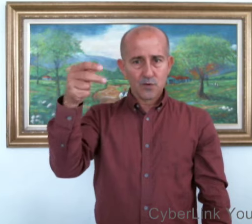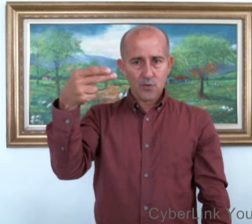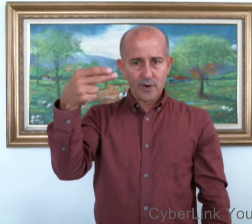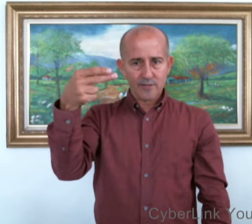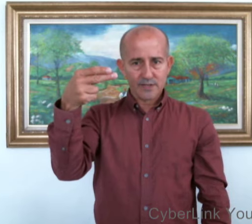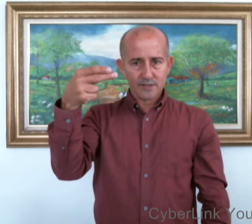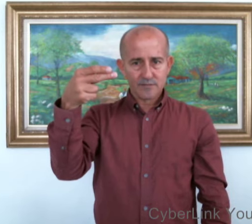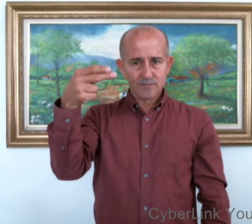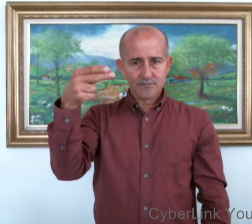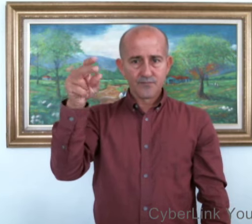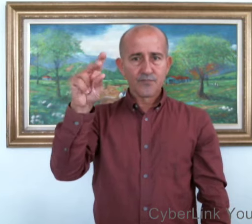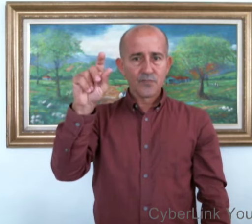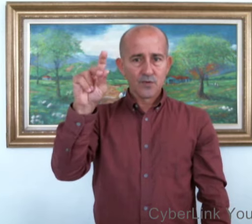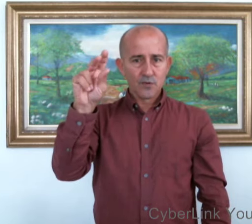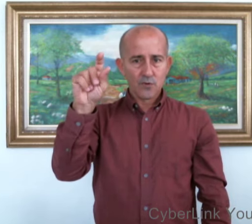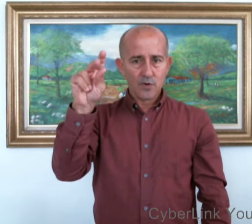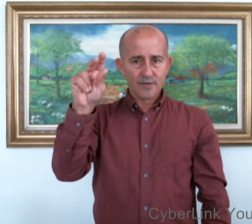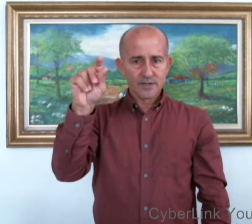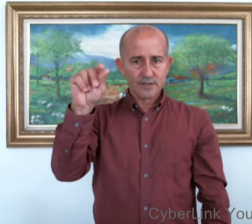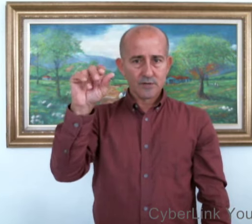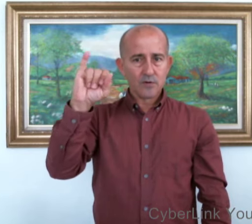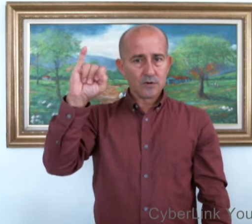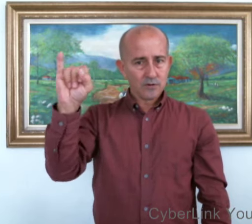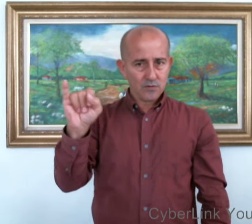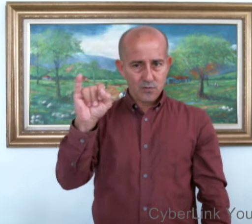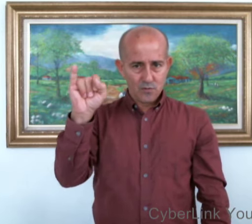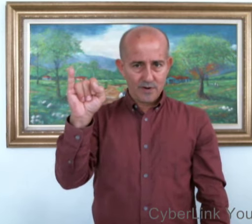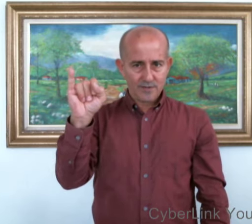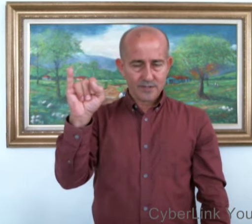Jueves. Jueves. O. Jueves.